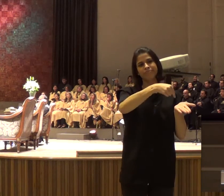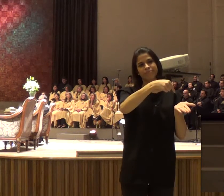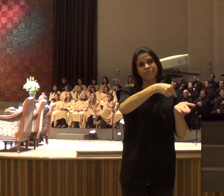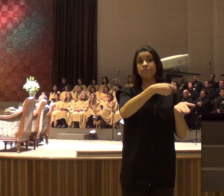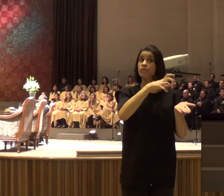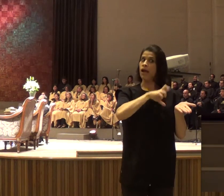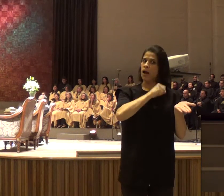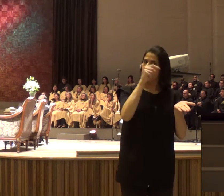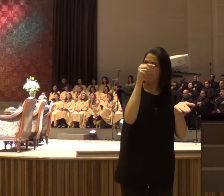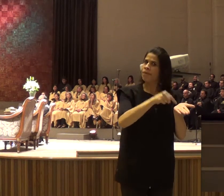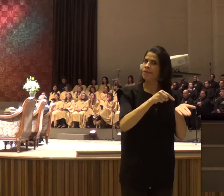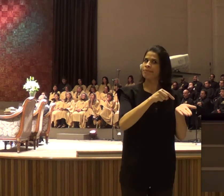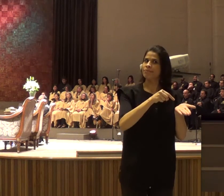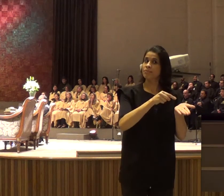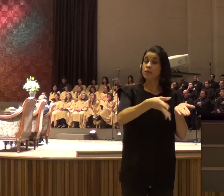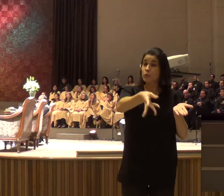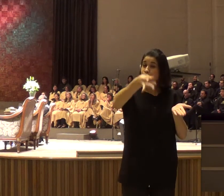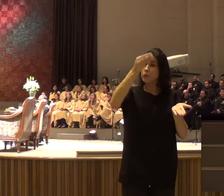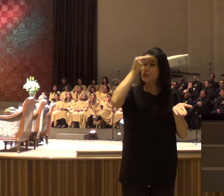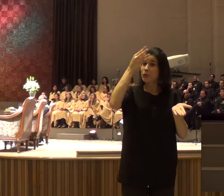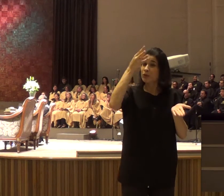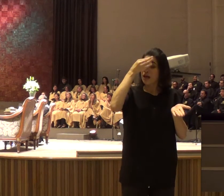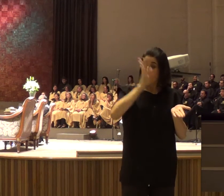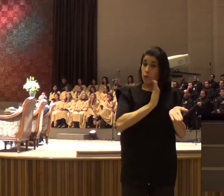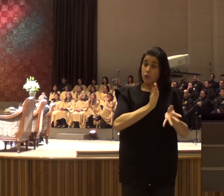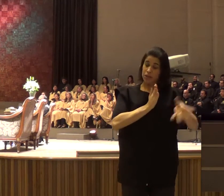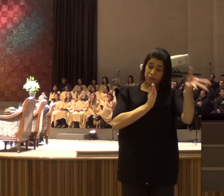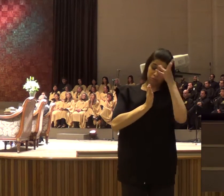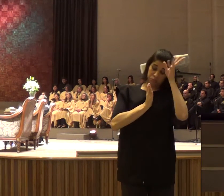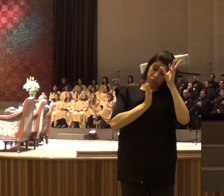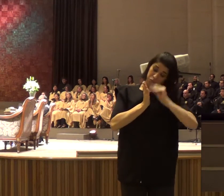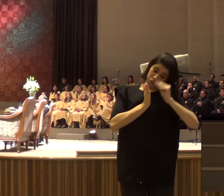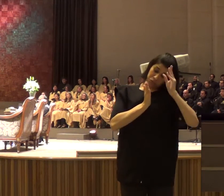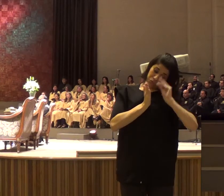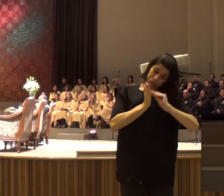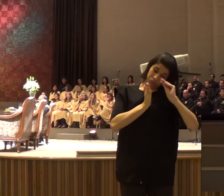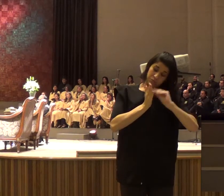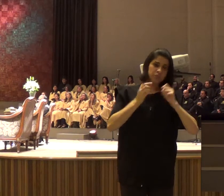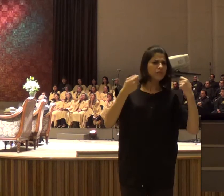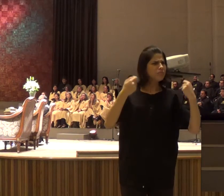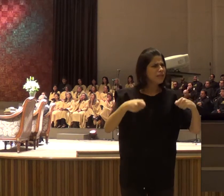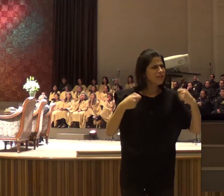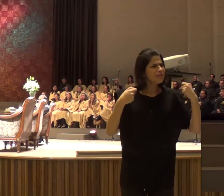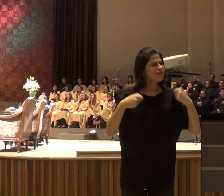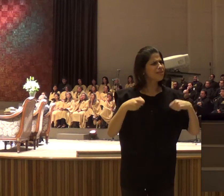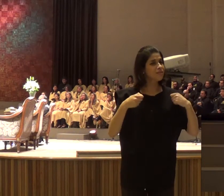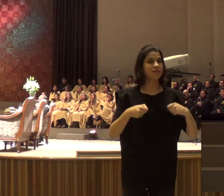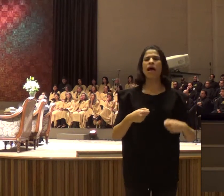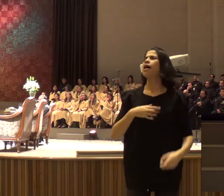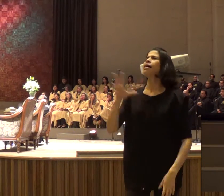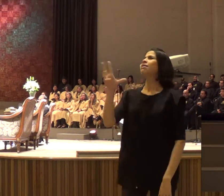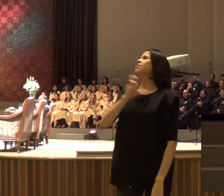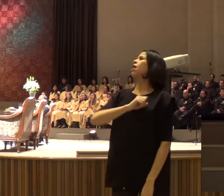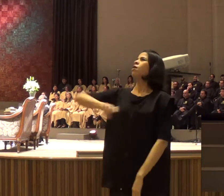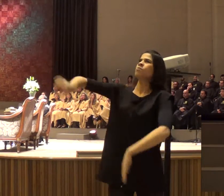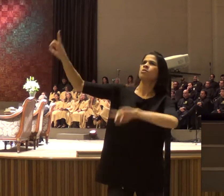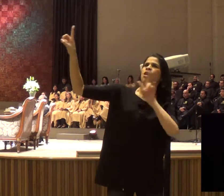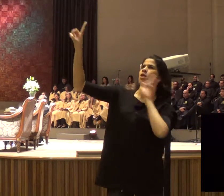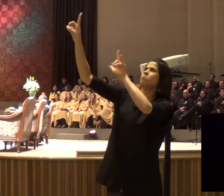guardar, a palavra de Deus, no seu coração, tem alguma, coisa errada, com o teu amor, é isso que a Bíblia, está